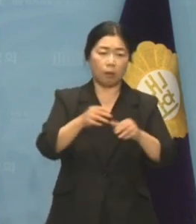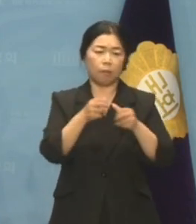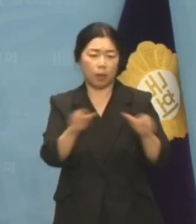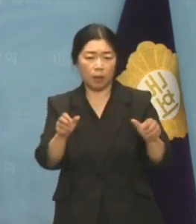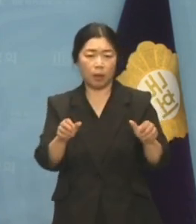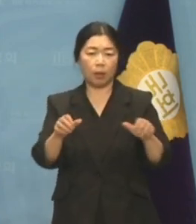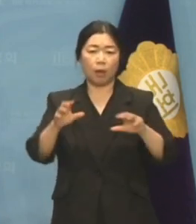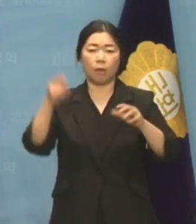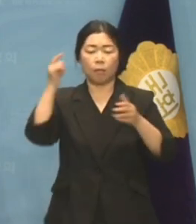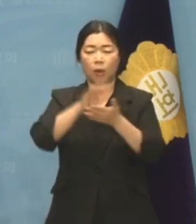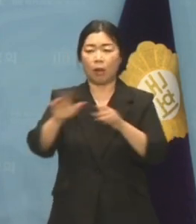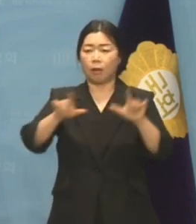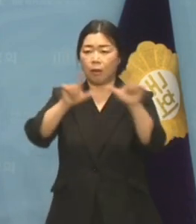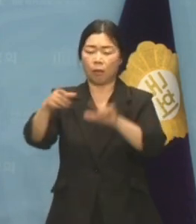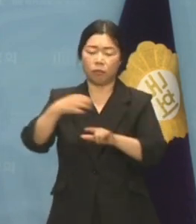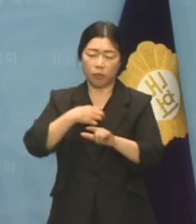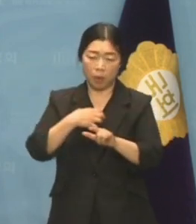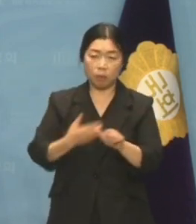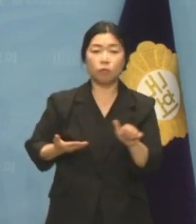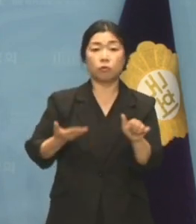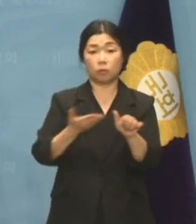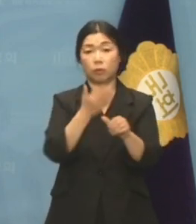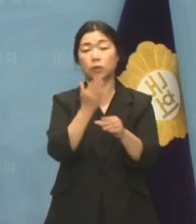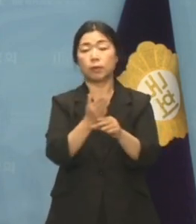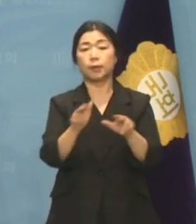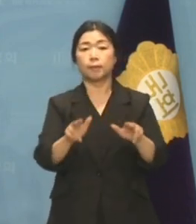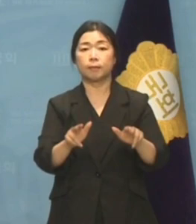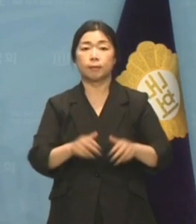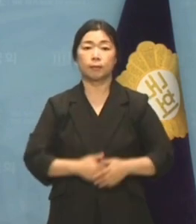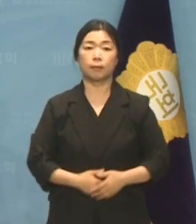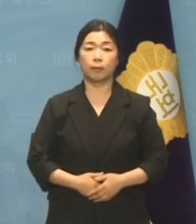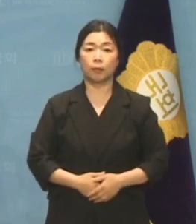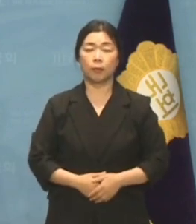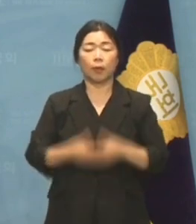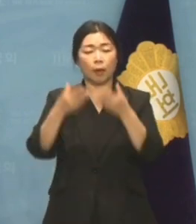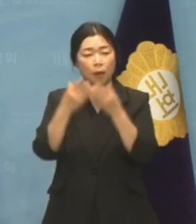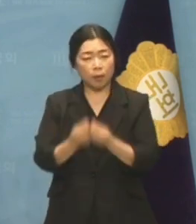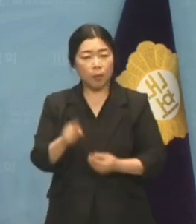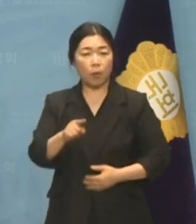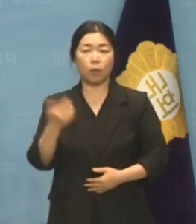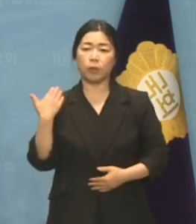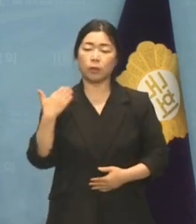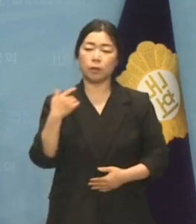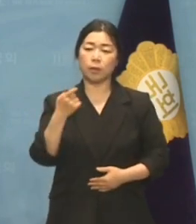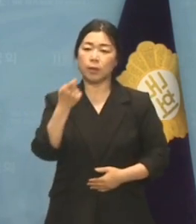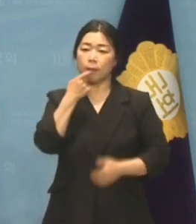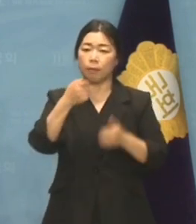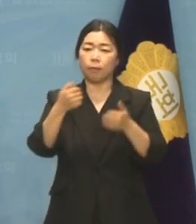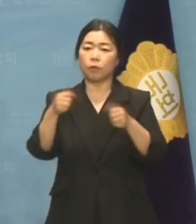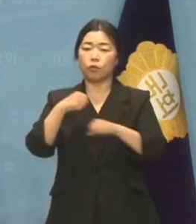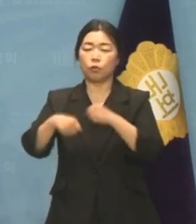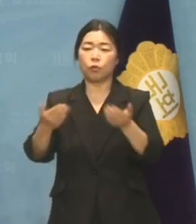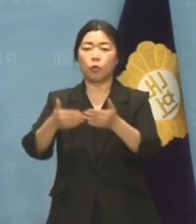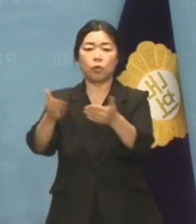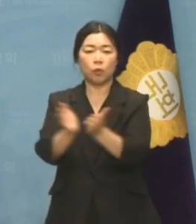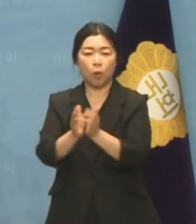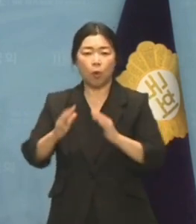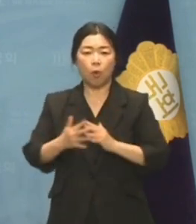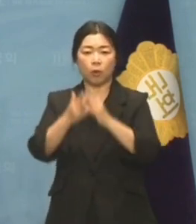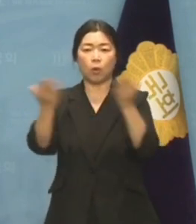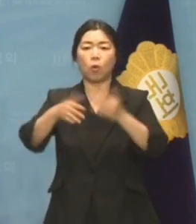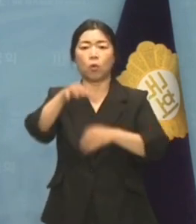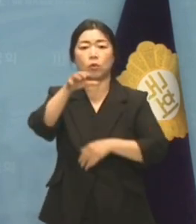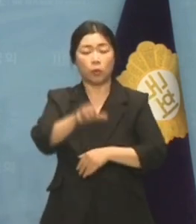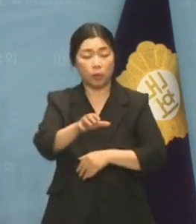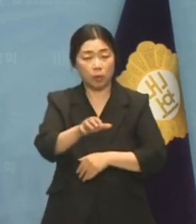생활은 심각하게 위협받고 있습니다. 그 대표적인 예가 최근 민노총 건설로조가 서울